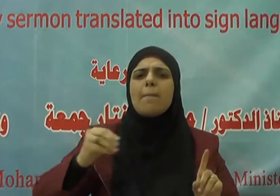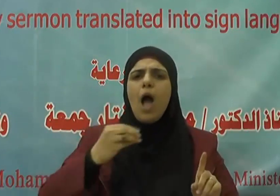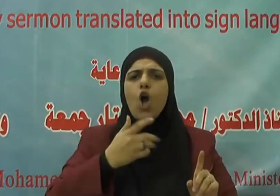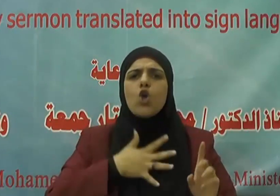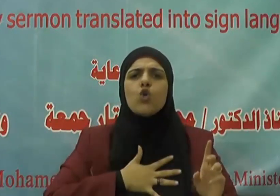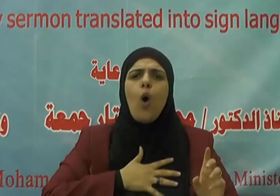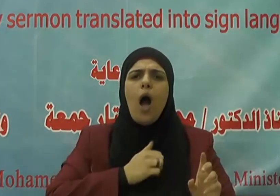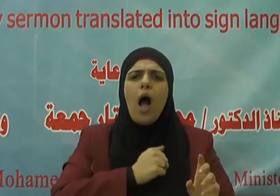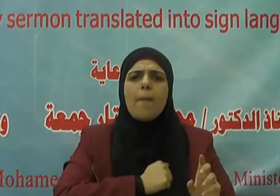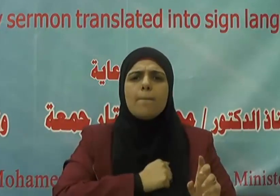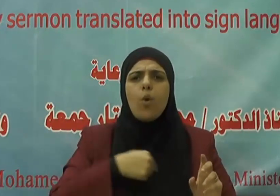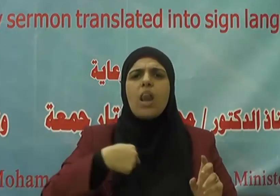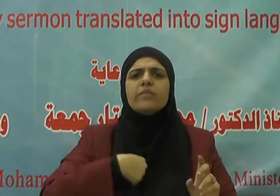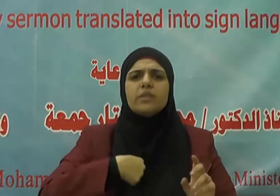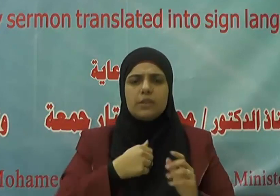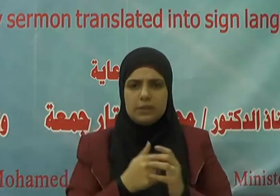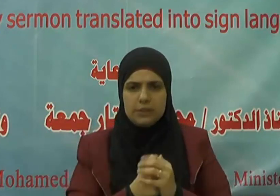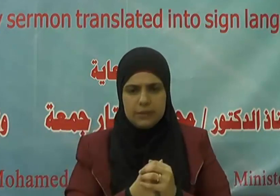لنفسه